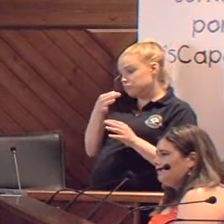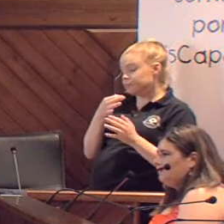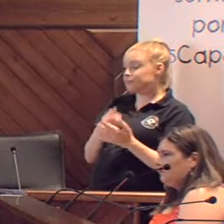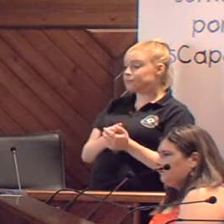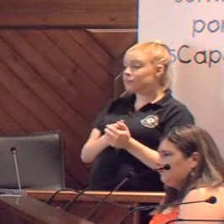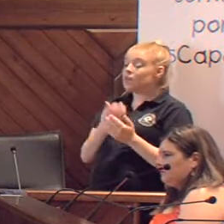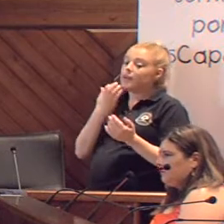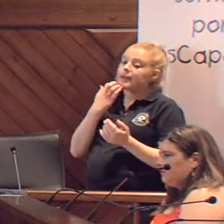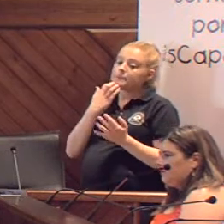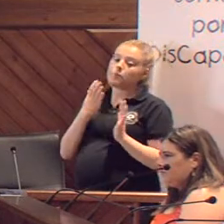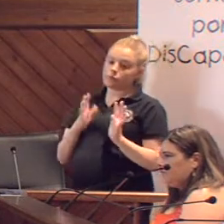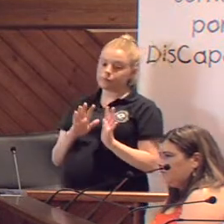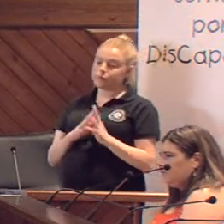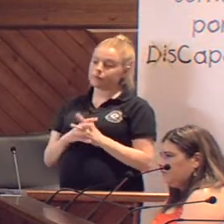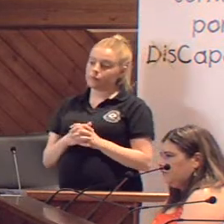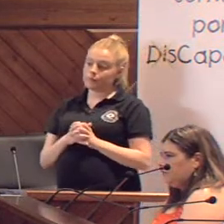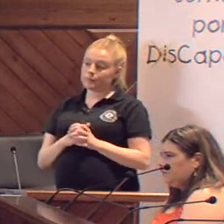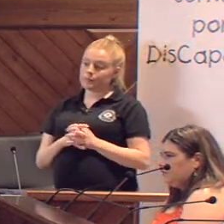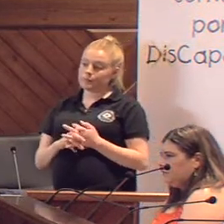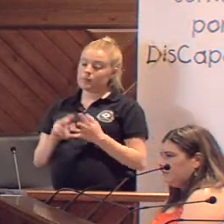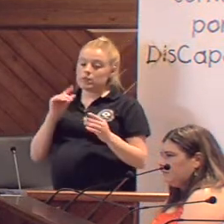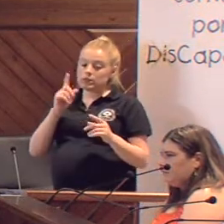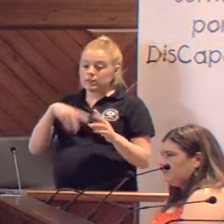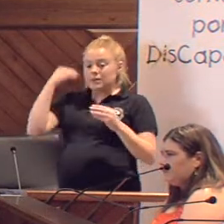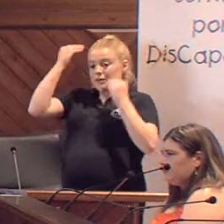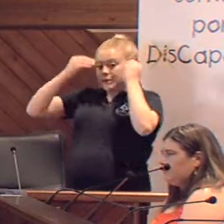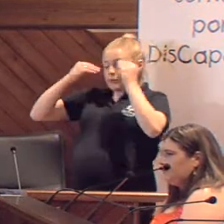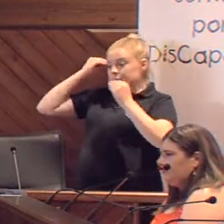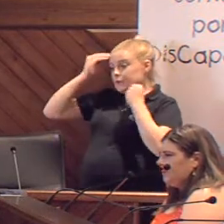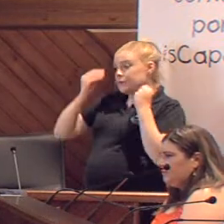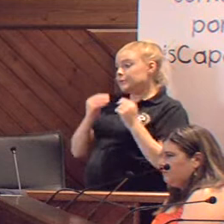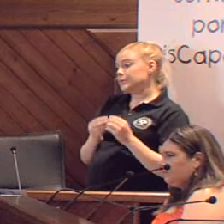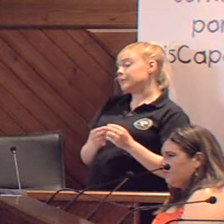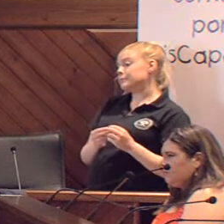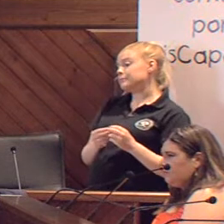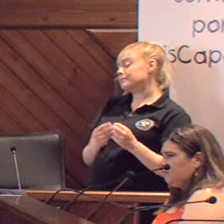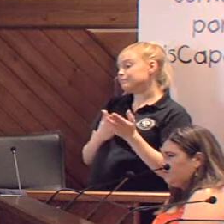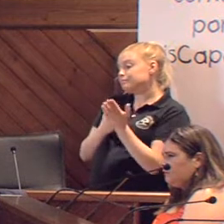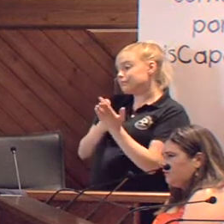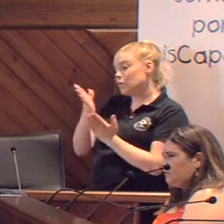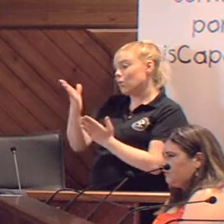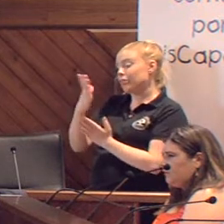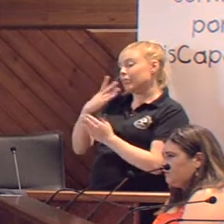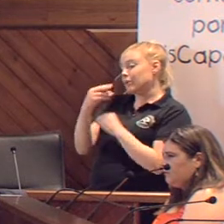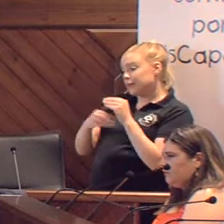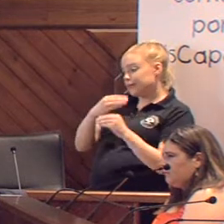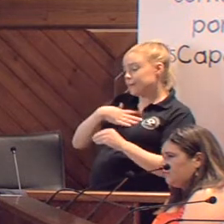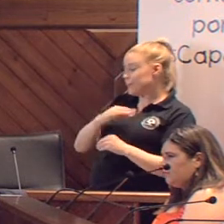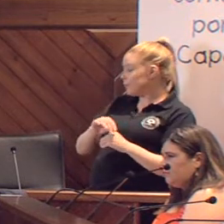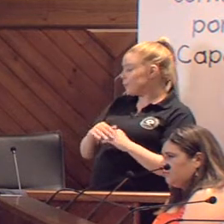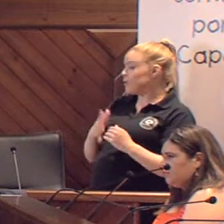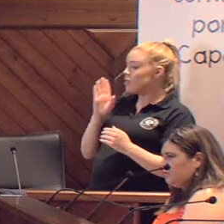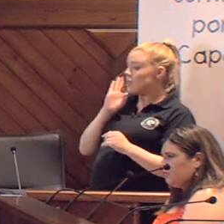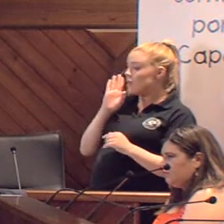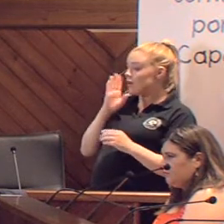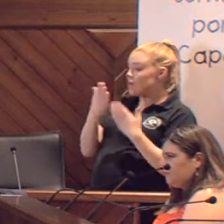ejemplo, queríamos decir, y hemos pensado en una opción que se podía hacer, como hemos estado